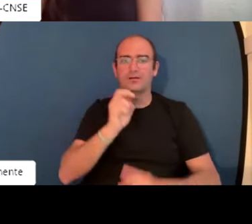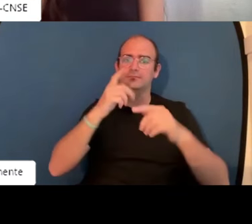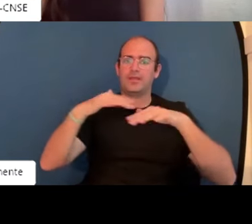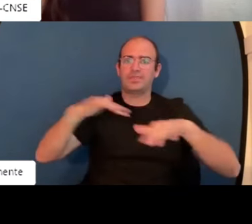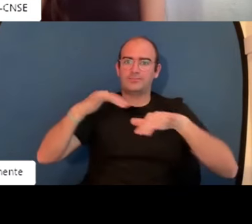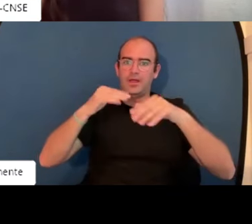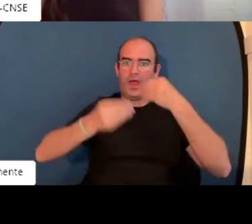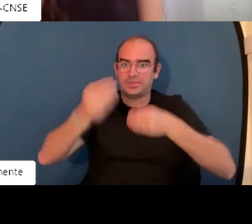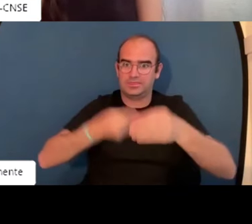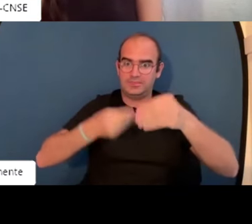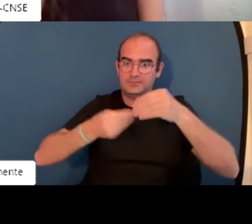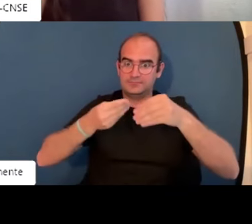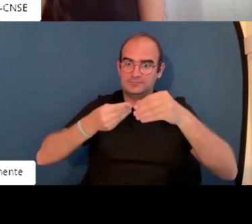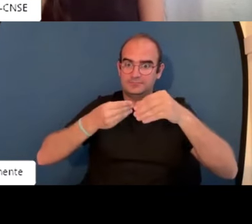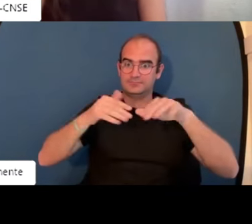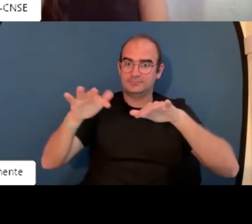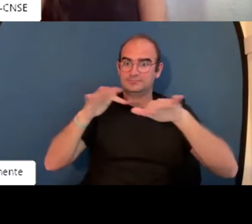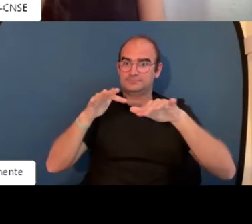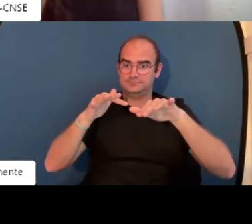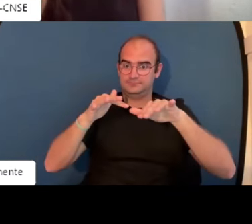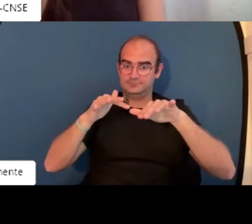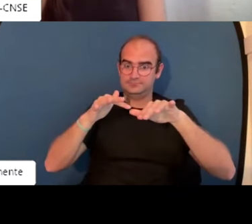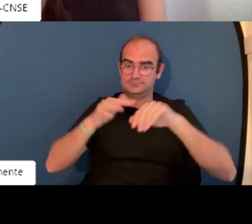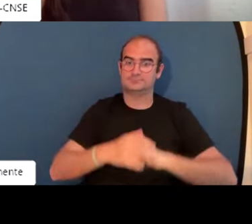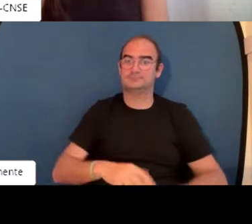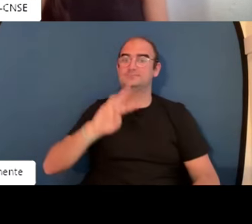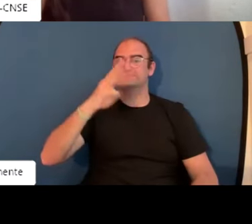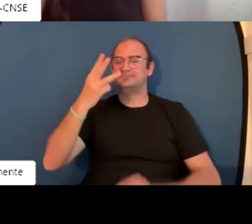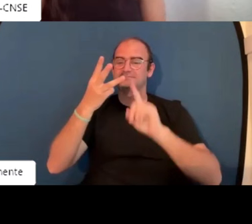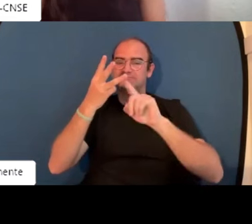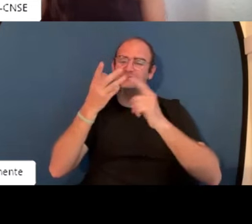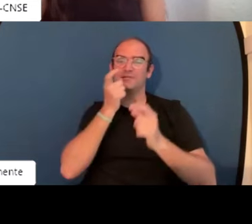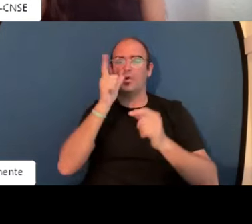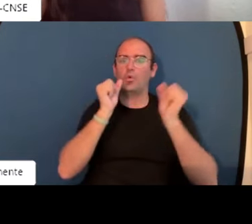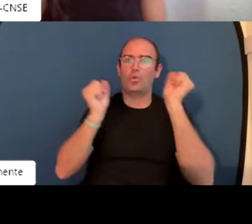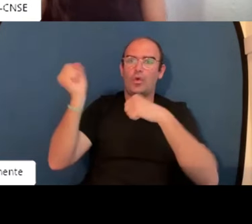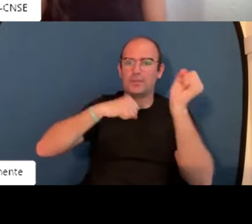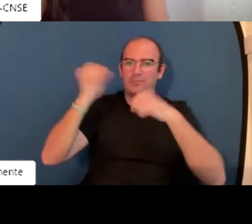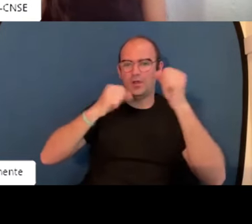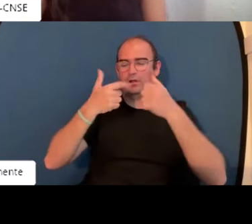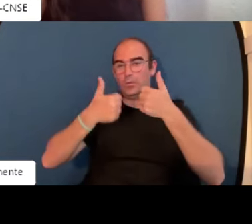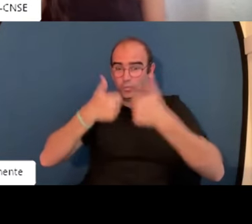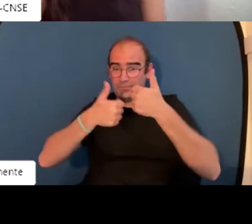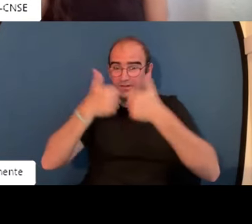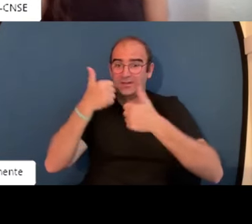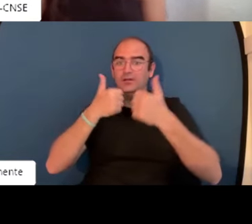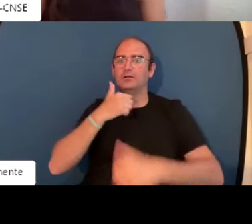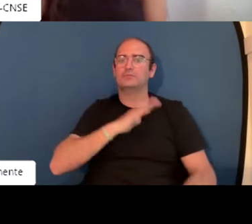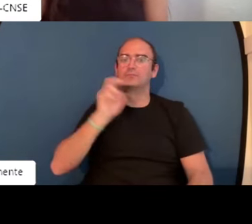que es la capacidad de llevar a cabo una acción. Y en tercer lugar, la